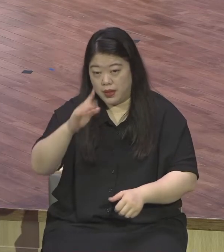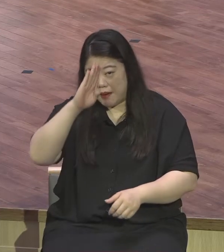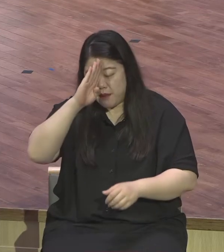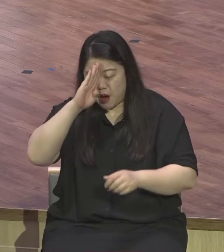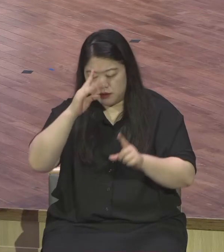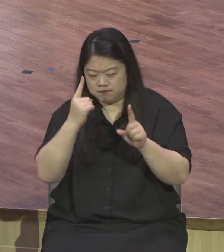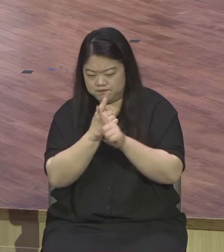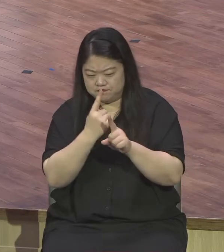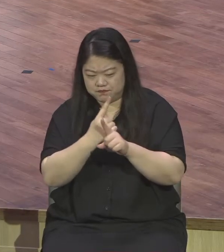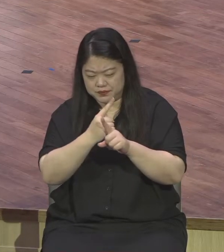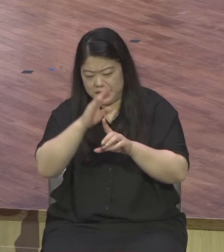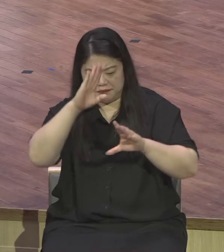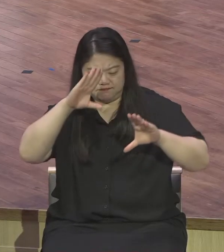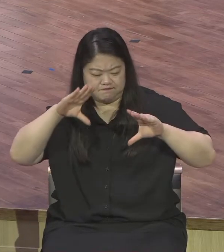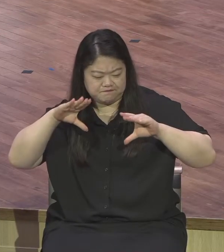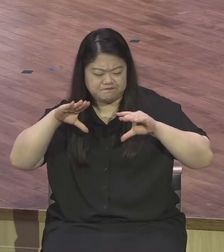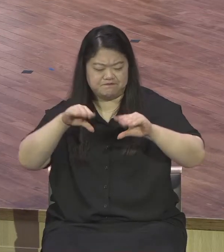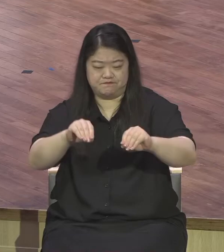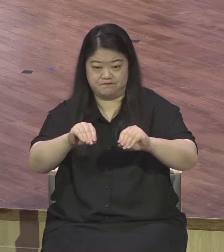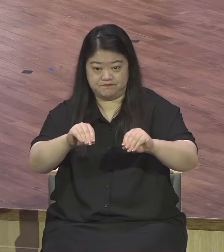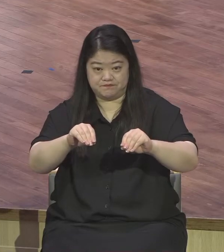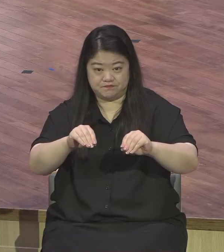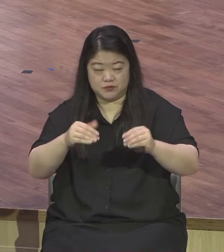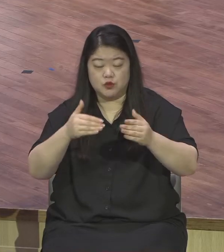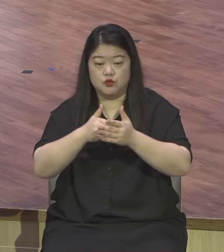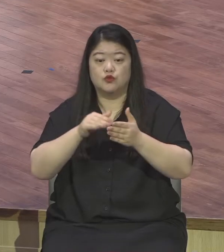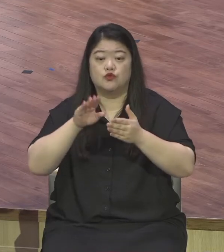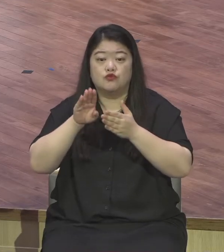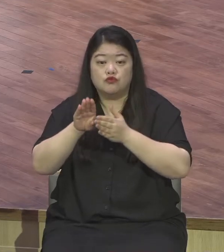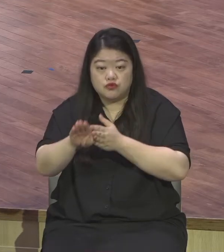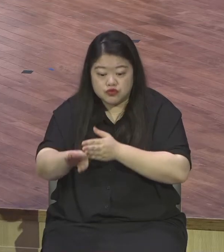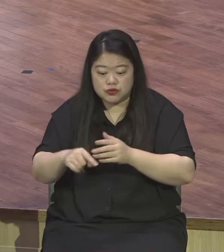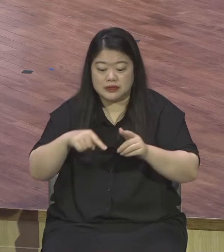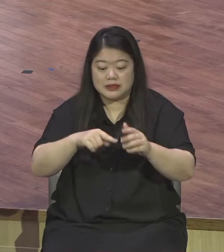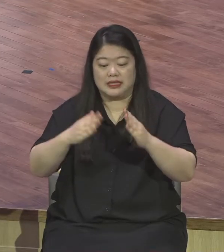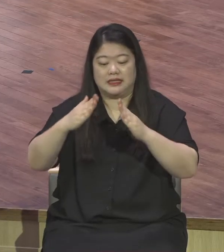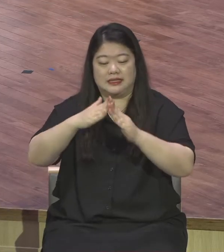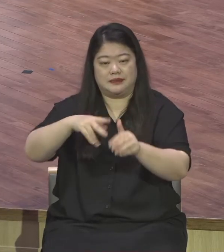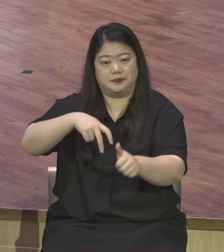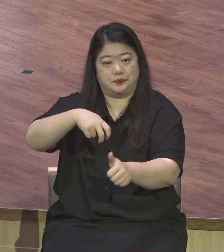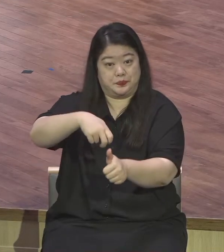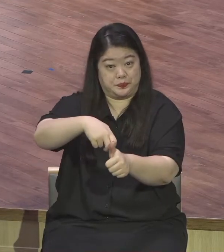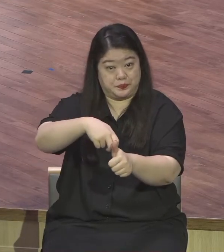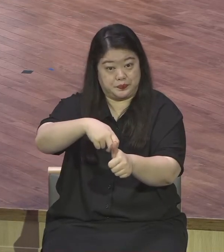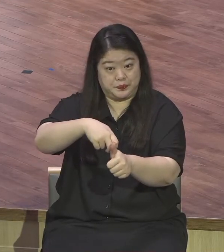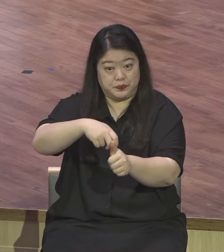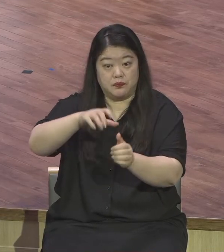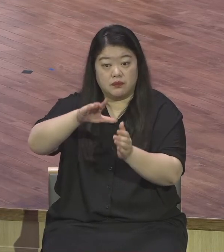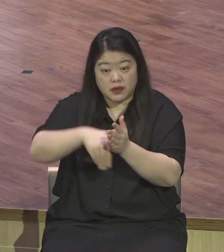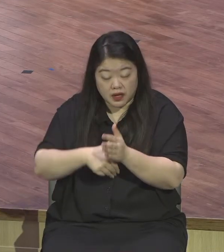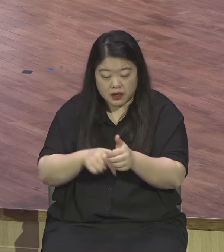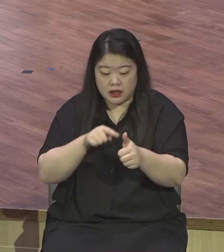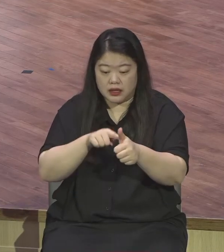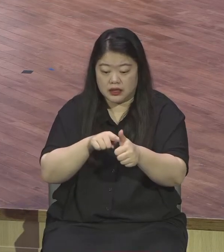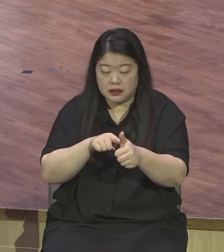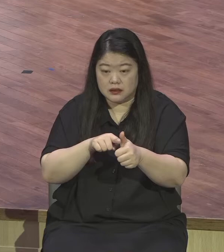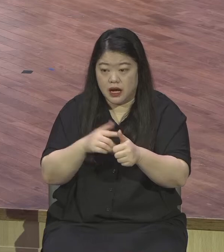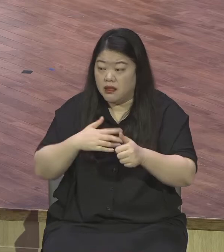시몬의 집에 오게 되니까 시몬이 예수님을 초청한 거지요.